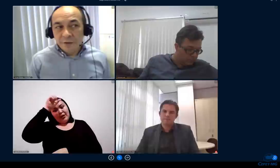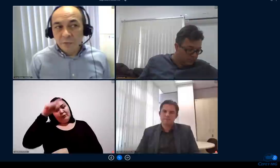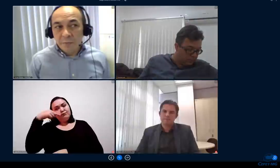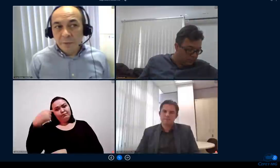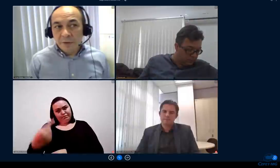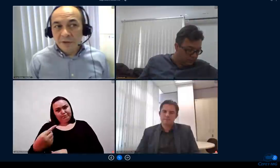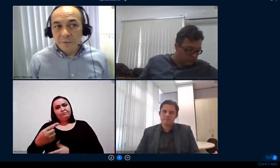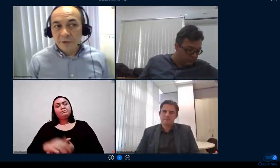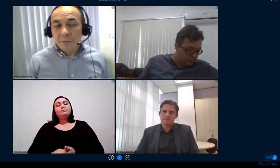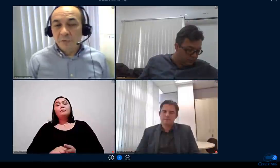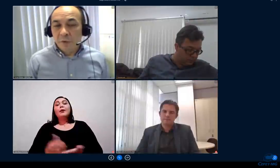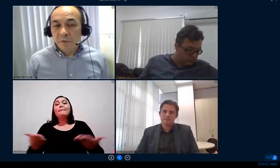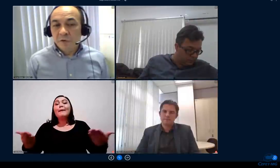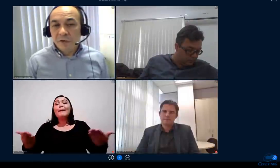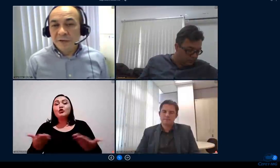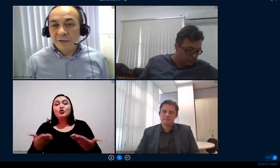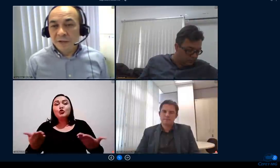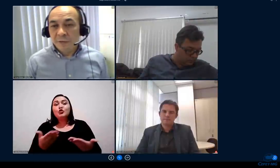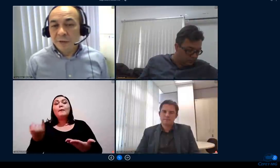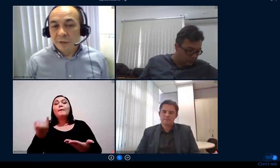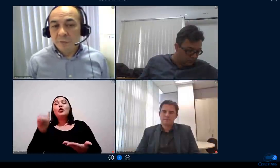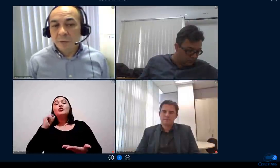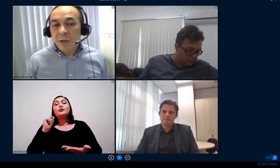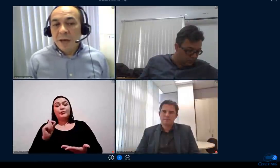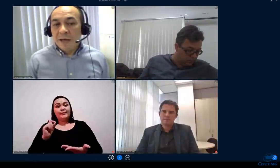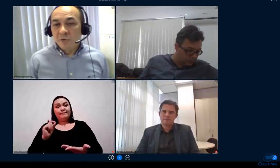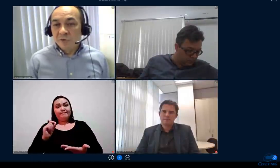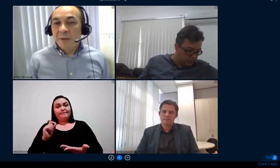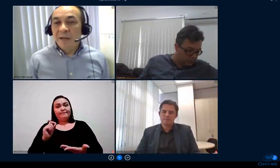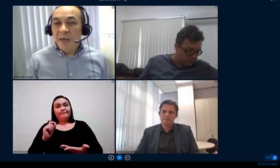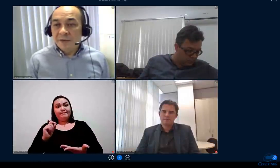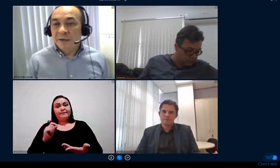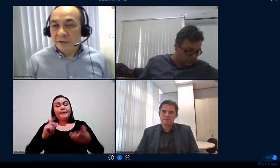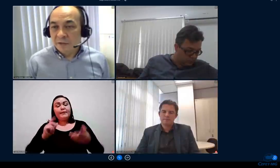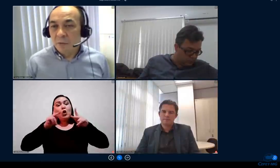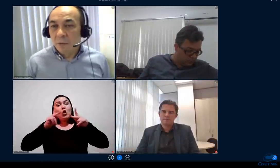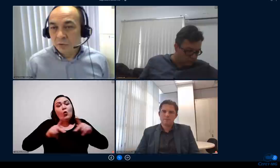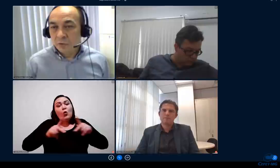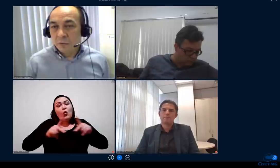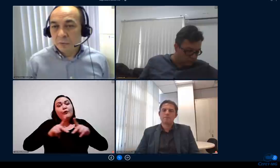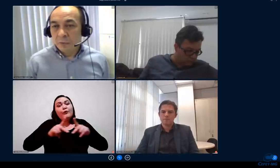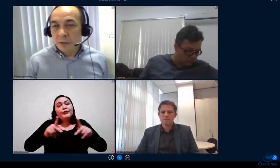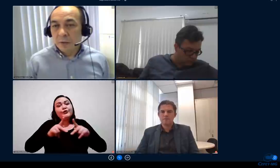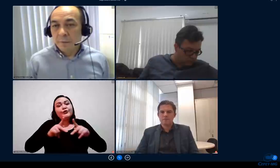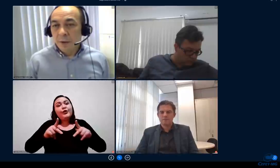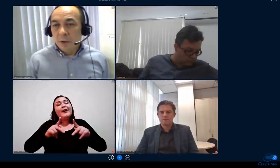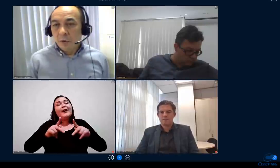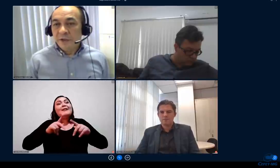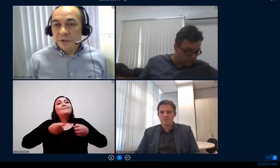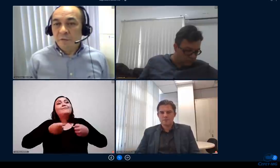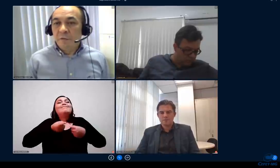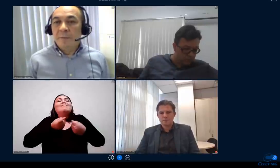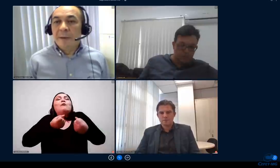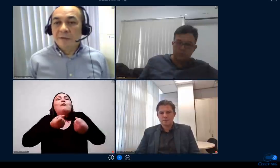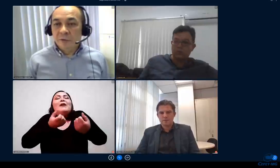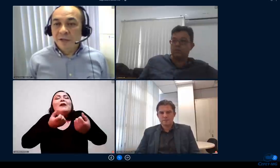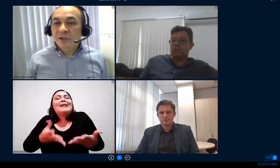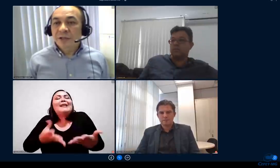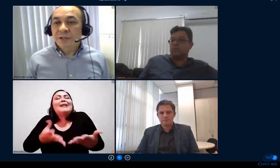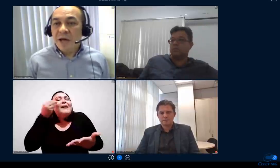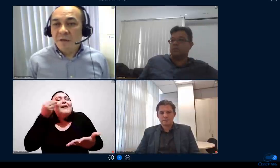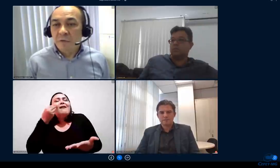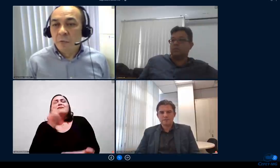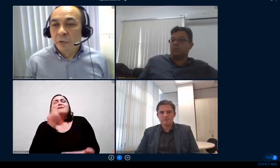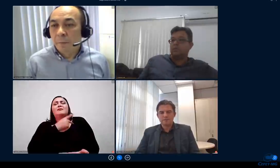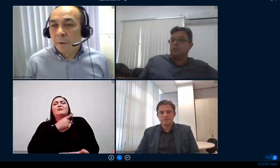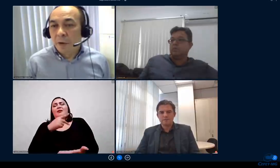característica muito importante por exemplo os professores eles estão dando a sua experiência nesse curso ou seja é um formato que eles